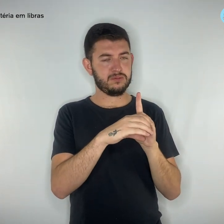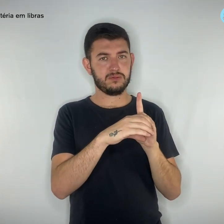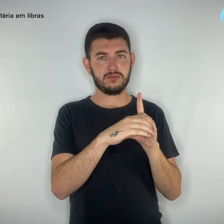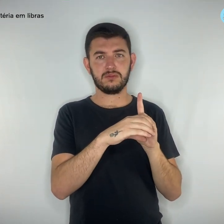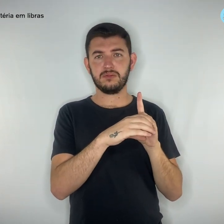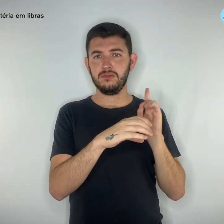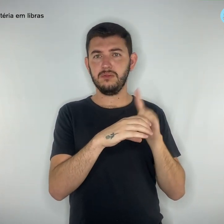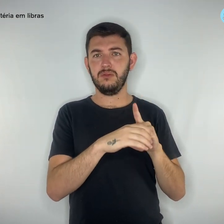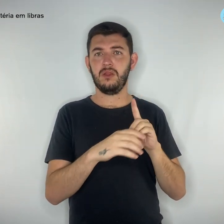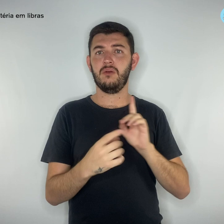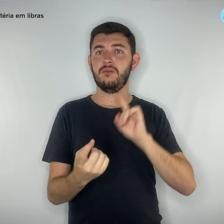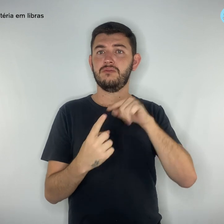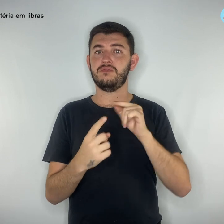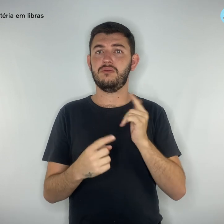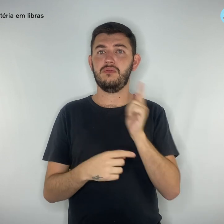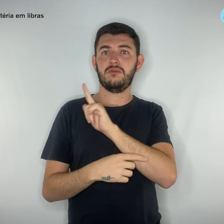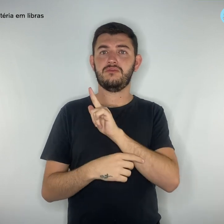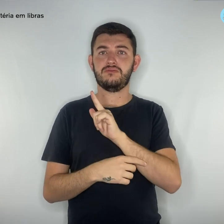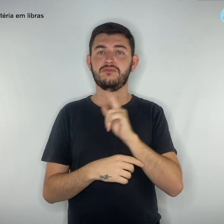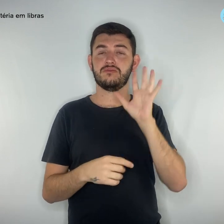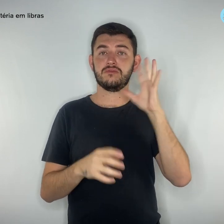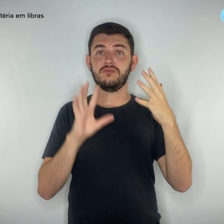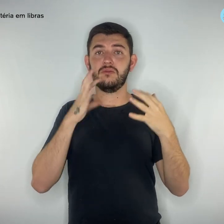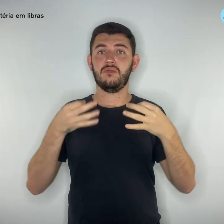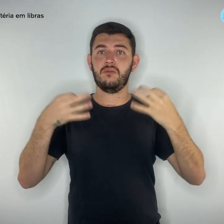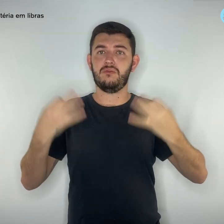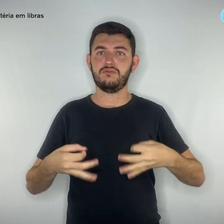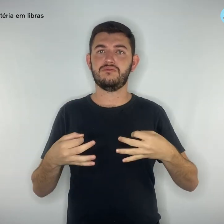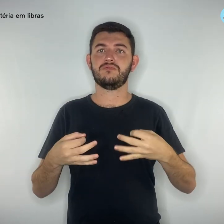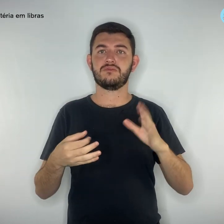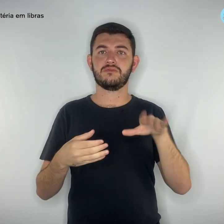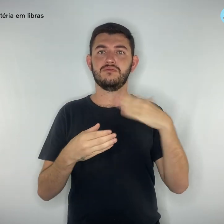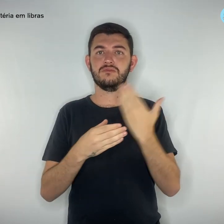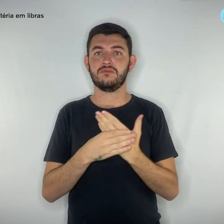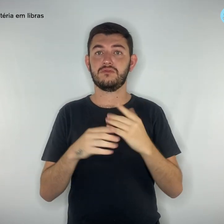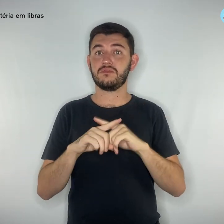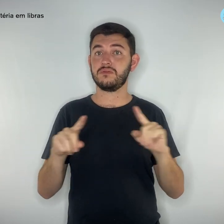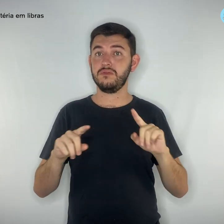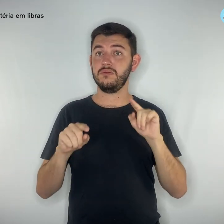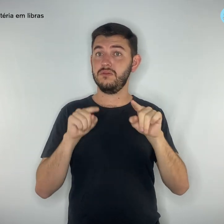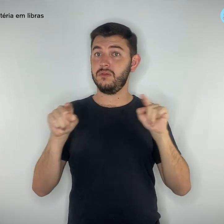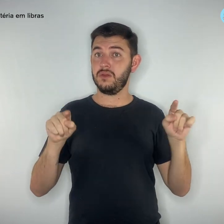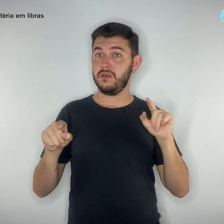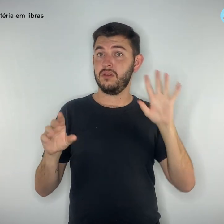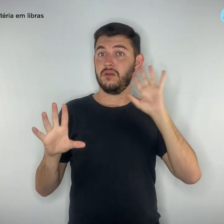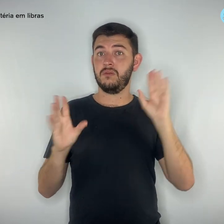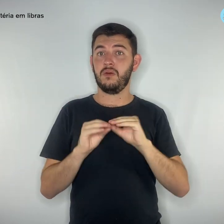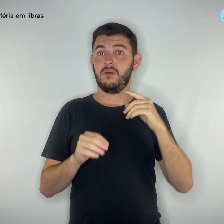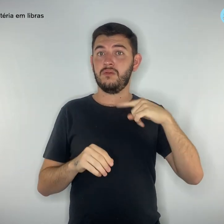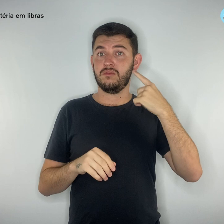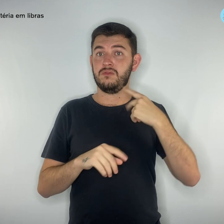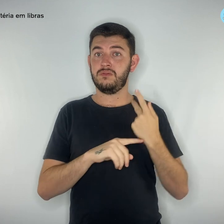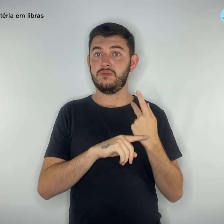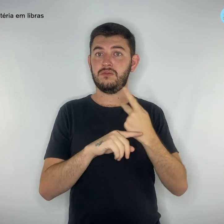importante também saber que os advogados somente entram em contato para agendar